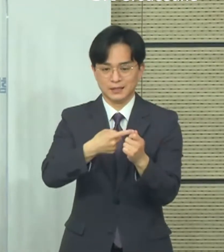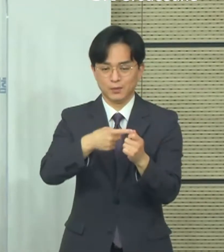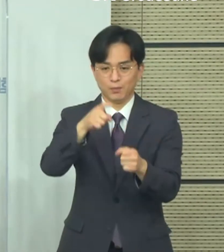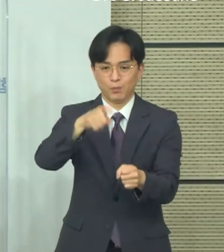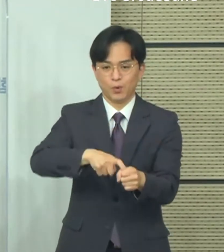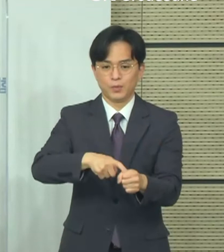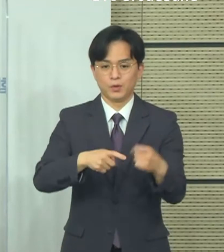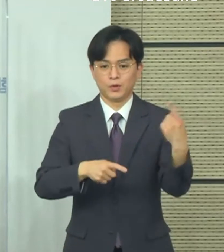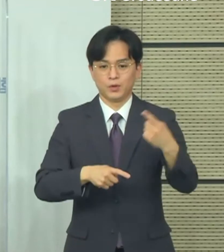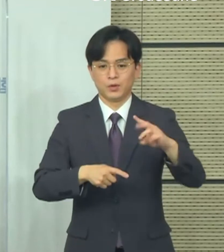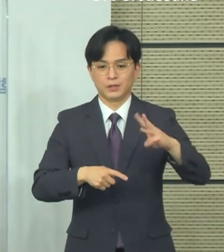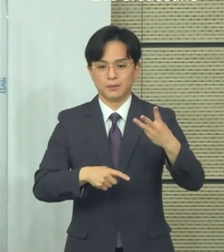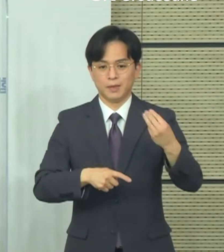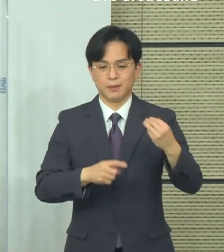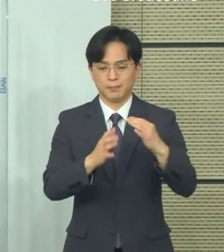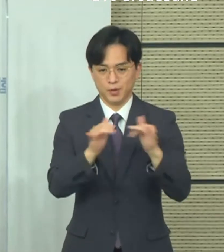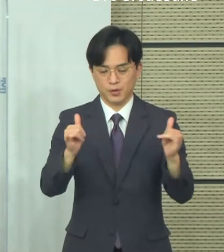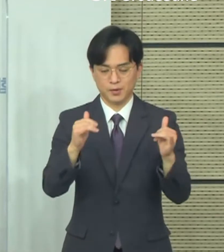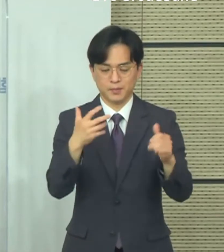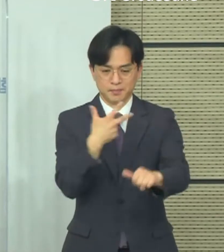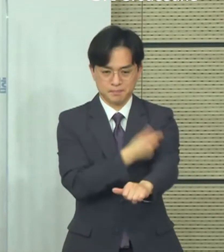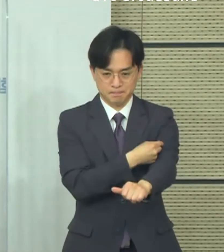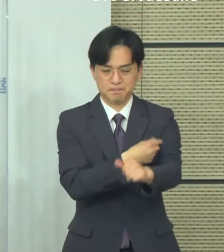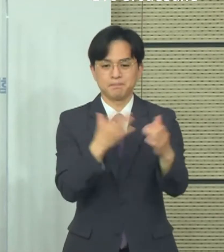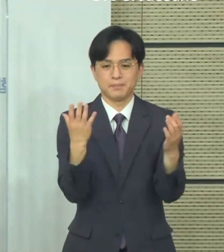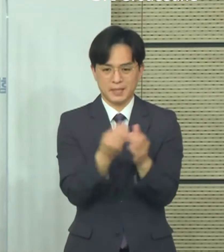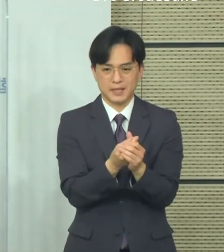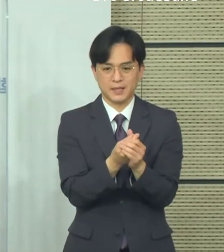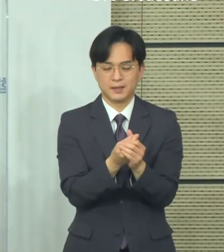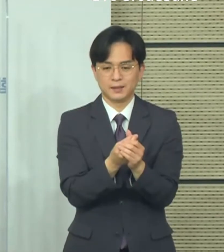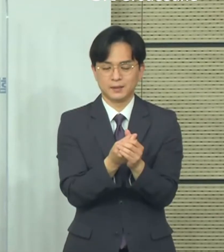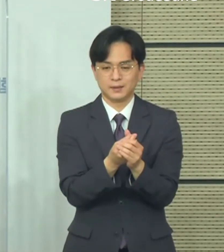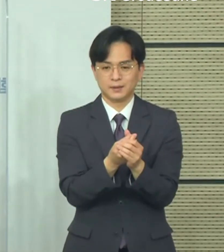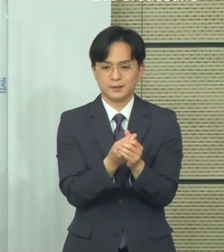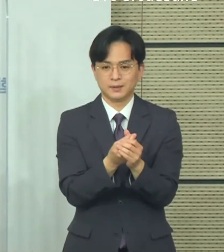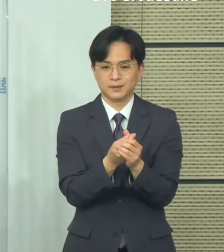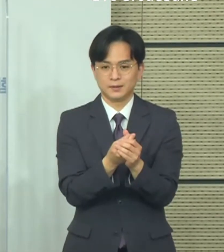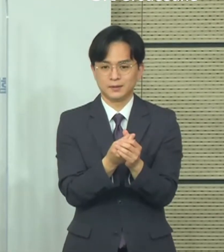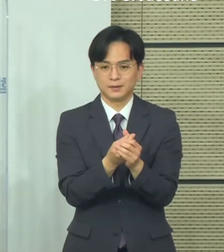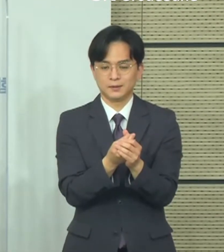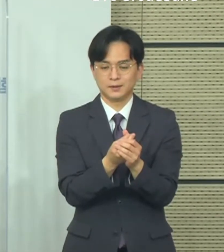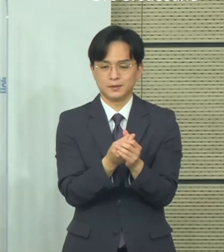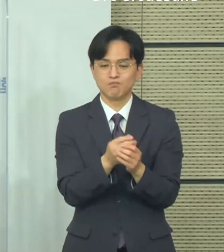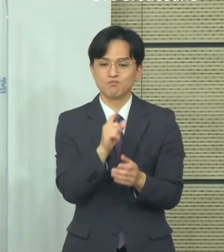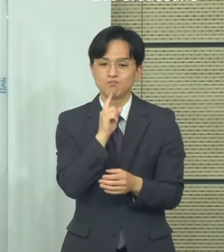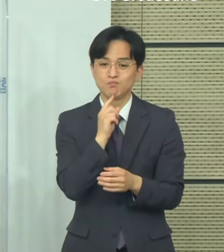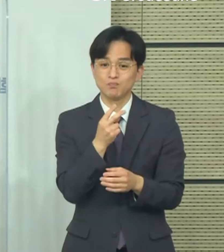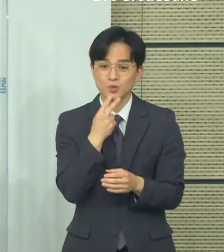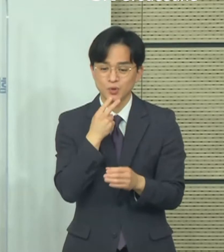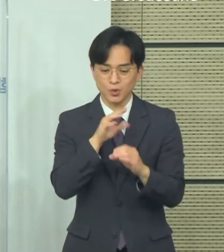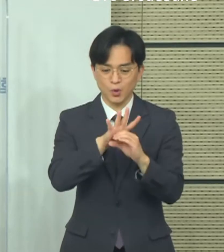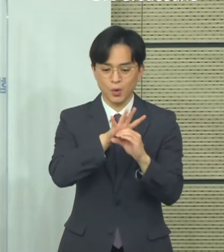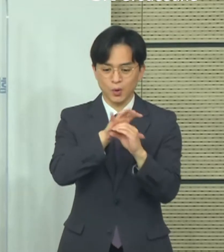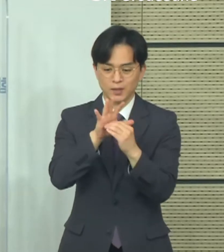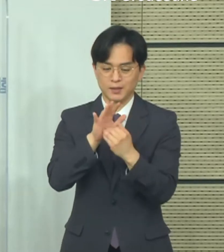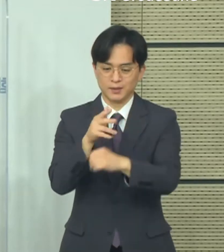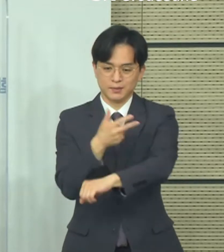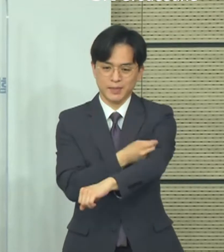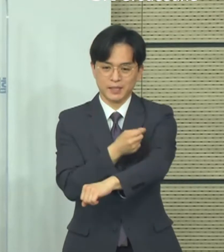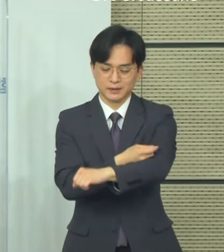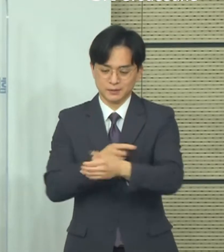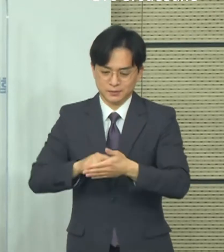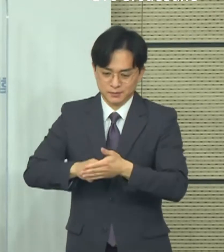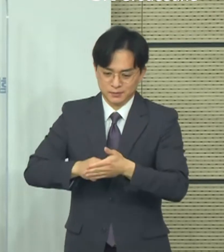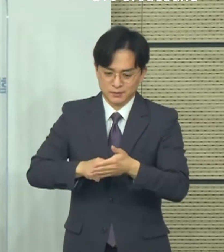지금 진행이 되고 있다는 부분이고요. 다만 항상 장애물이나 우려되는 부분들은 지금 현재는